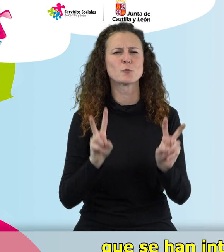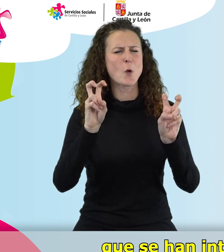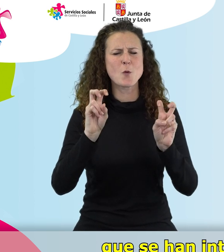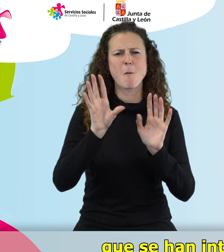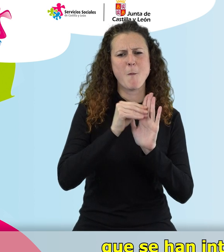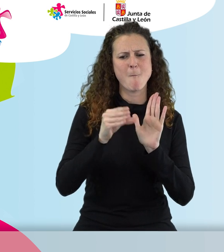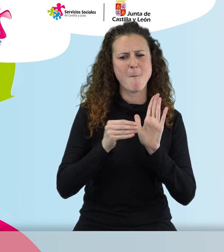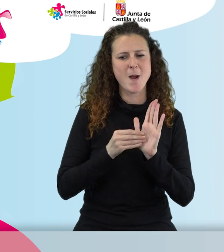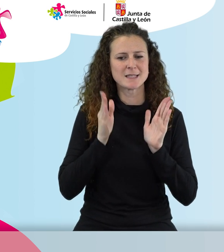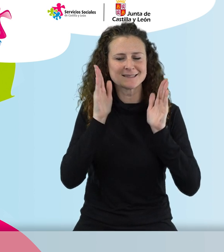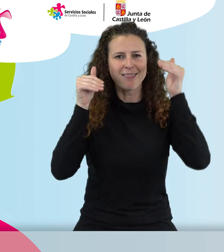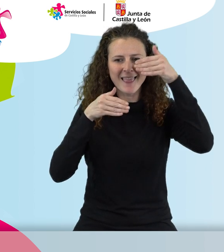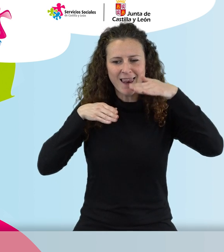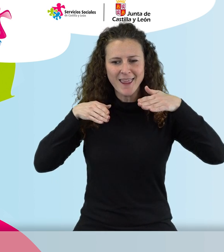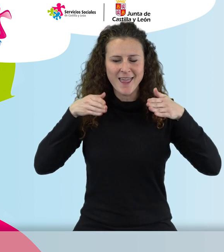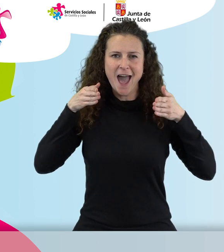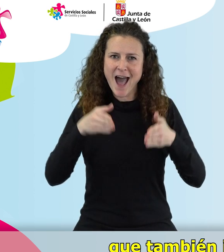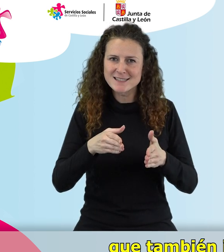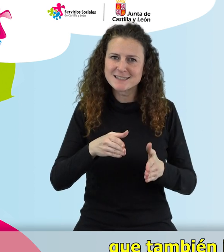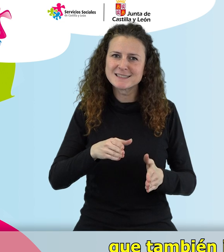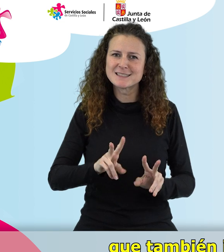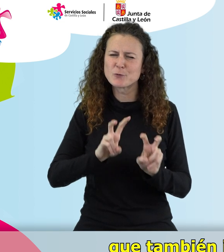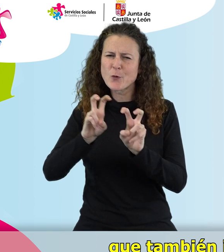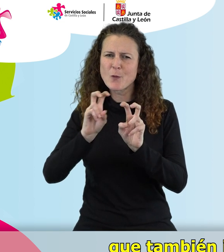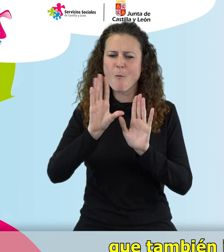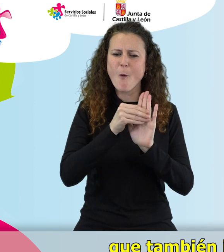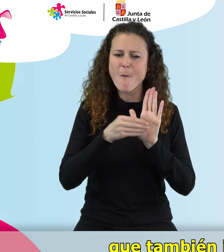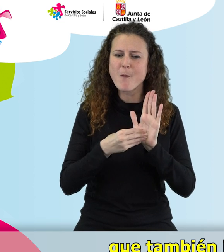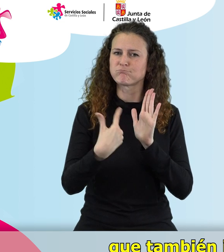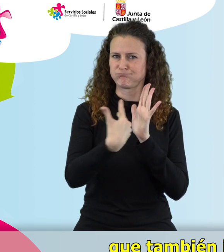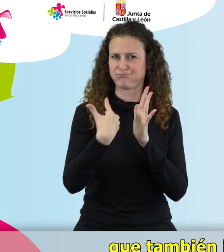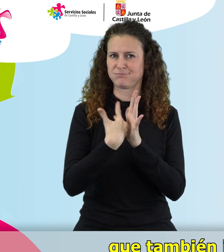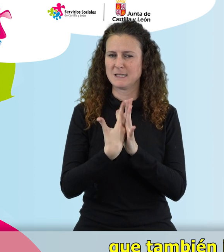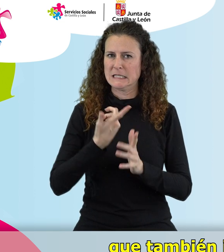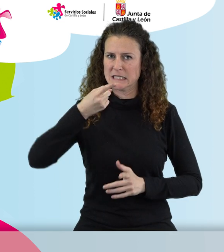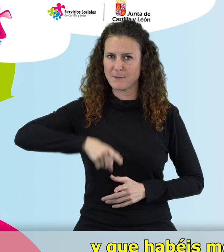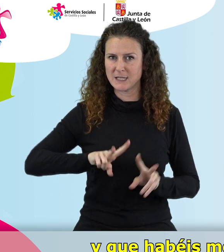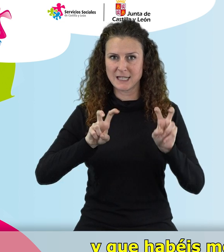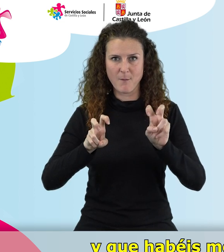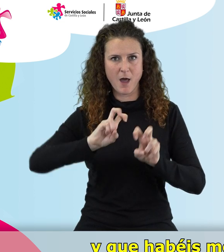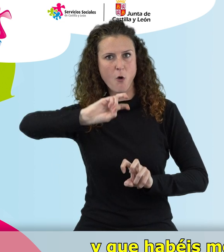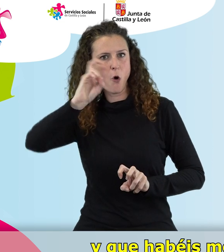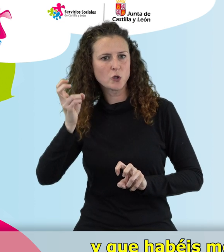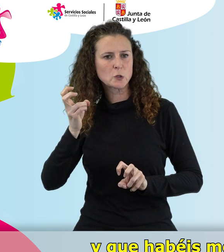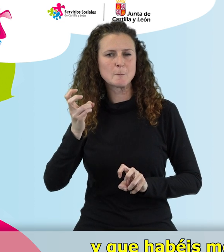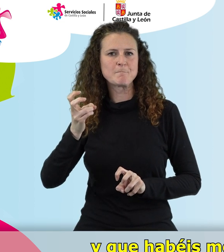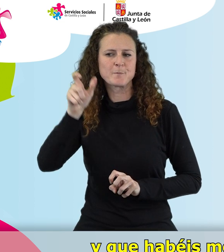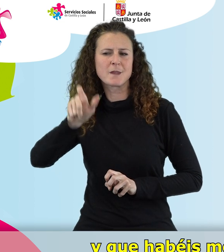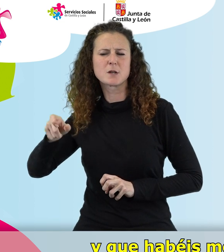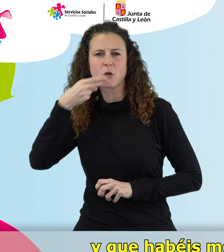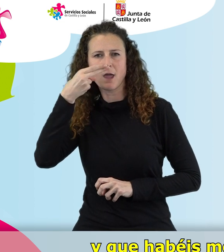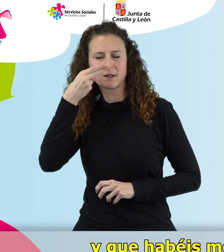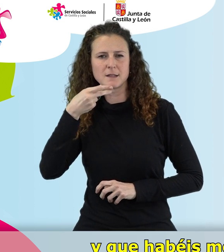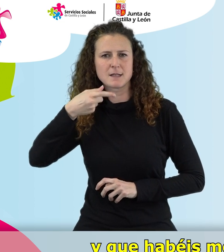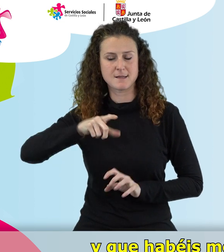teleasistencia, pero hay un tema que seguro que también interesa a muchas personas y que habéis mencionado al comienzo